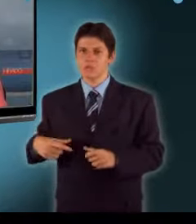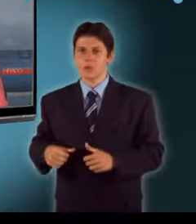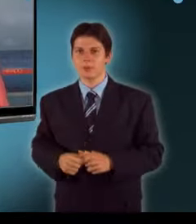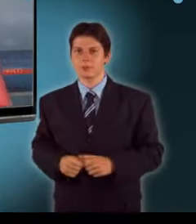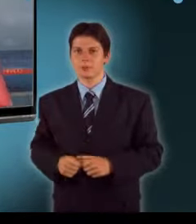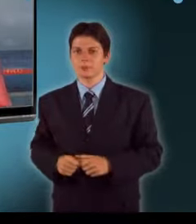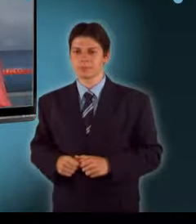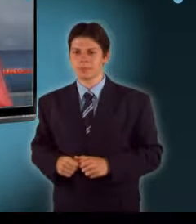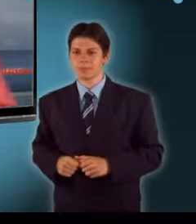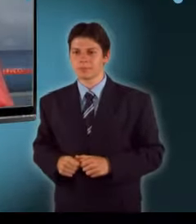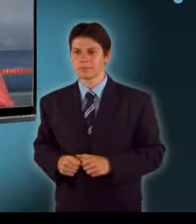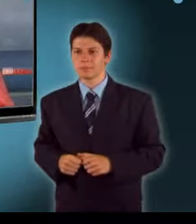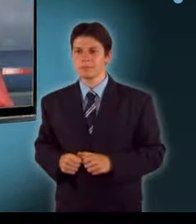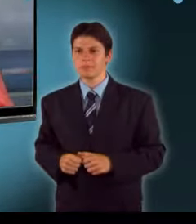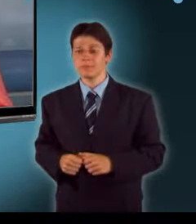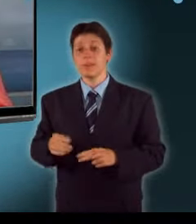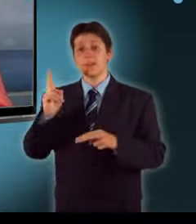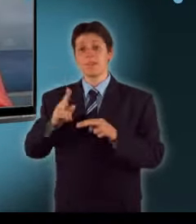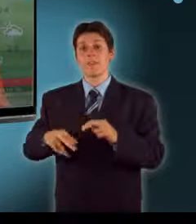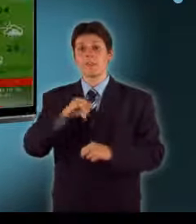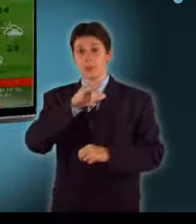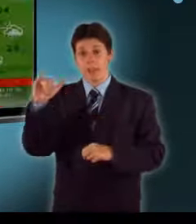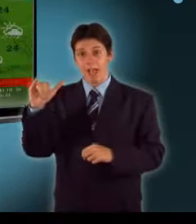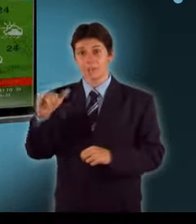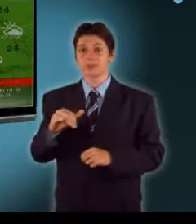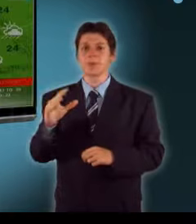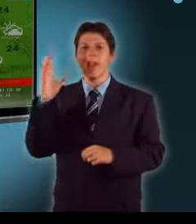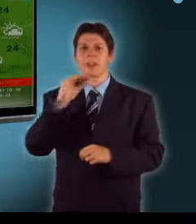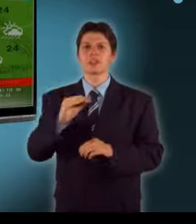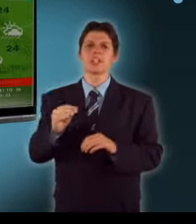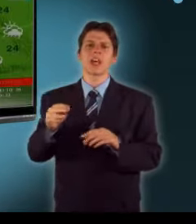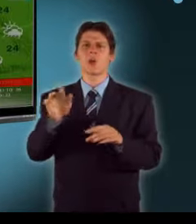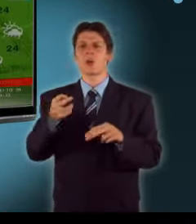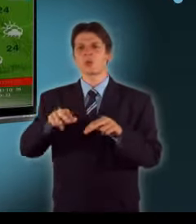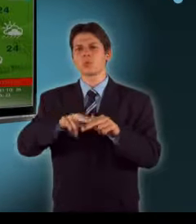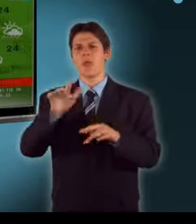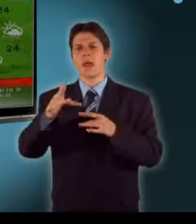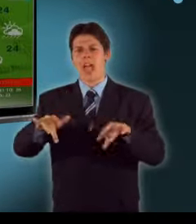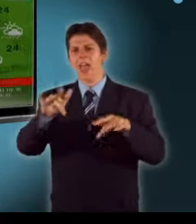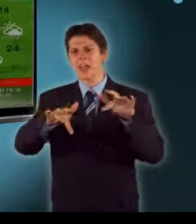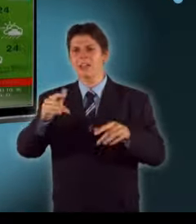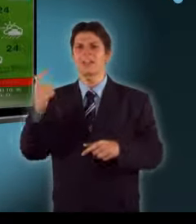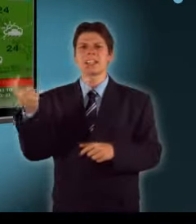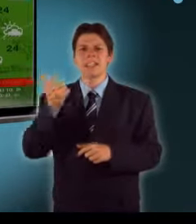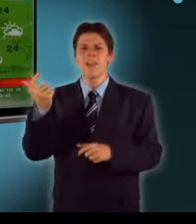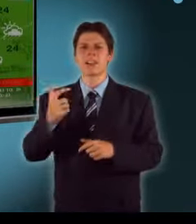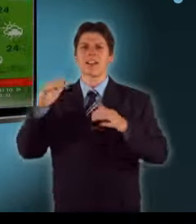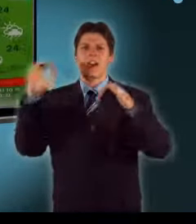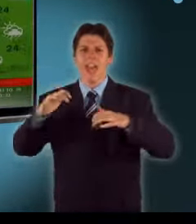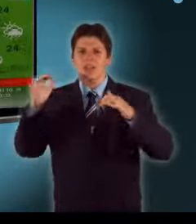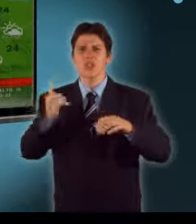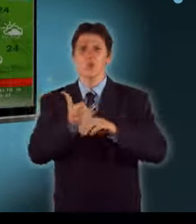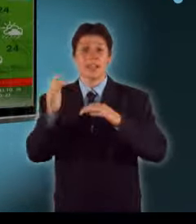Végül az időjárásról. Estig több felé várható eső, zápor, zivatar, néhol felhőszakadás, jégeső is előfordulhat.